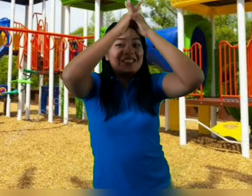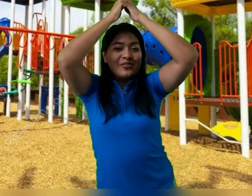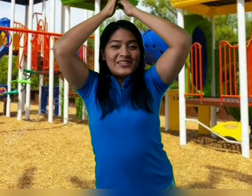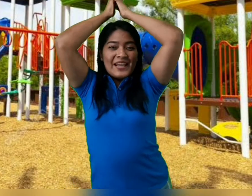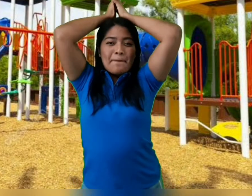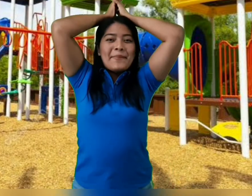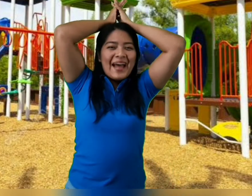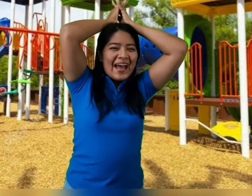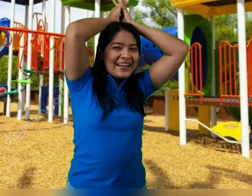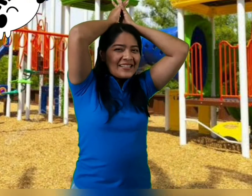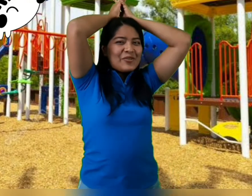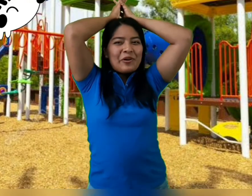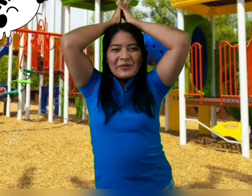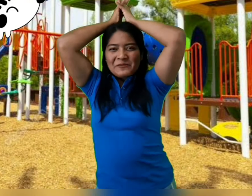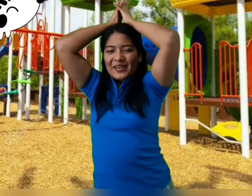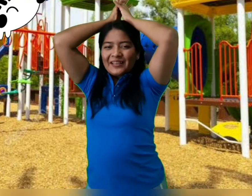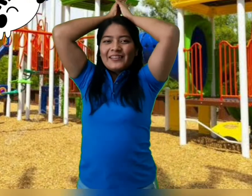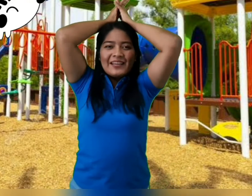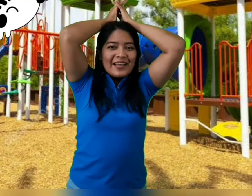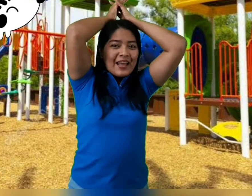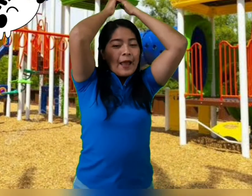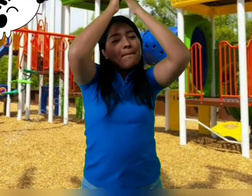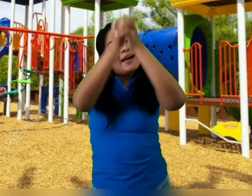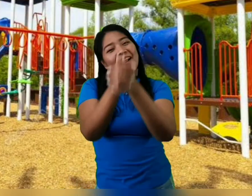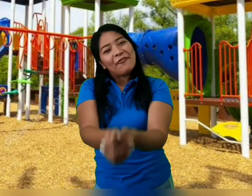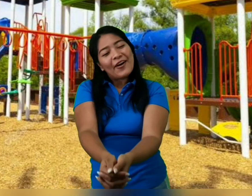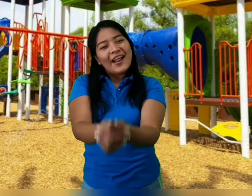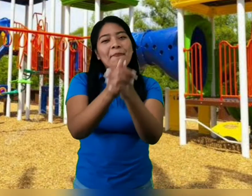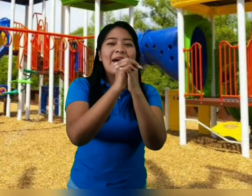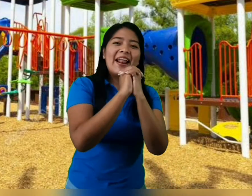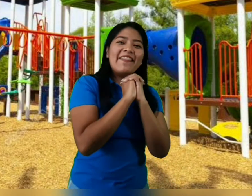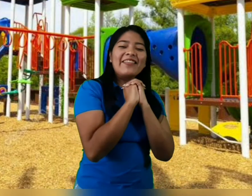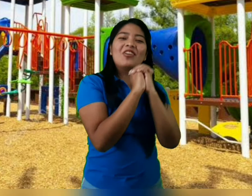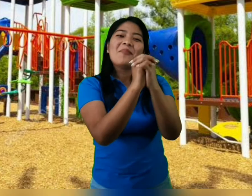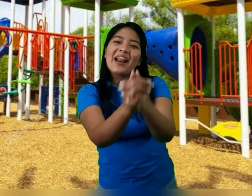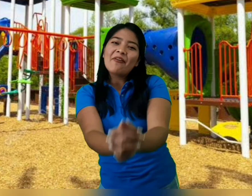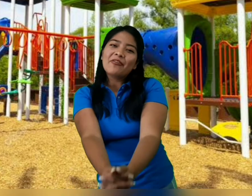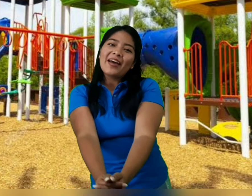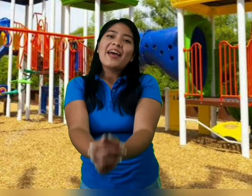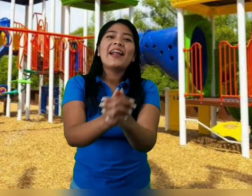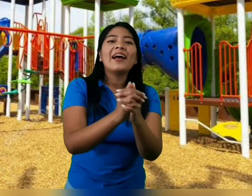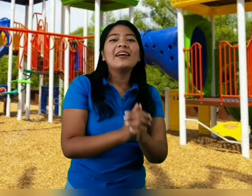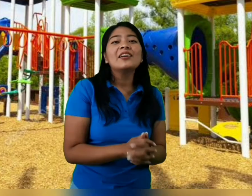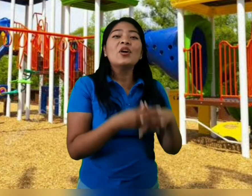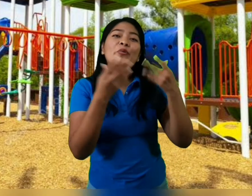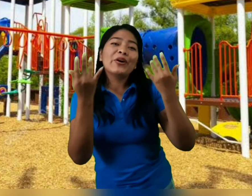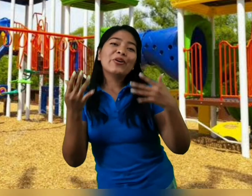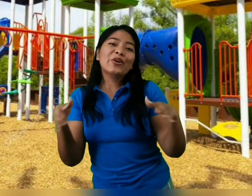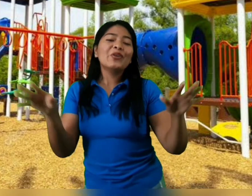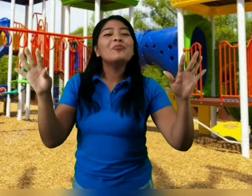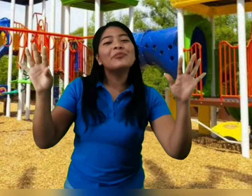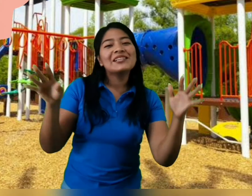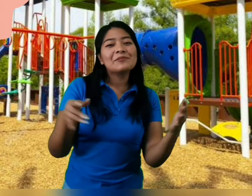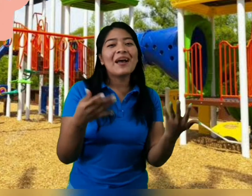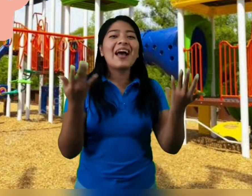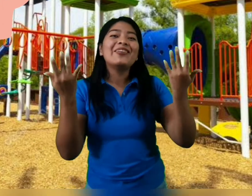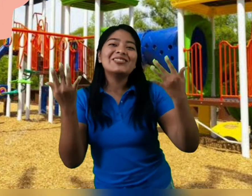Esto se parece un cuerpo spin. Para afuera, para adentro y para afuera. Juego con mis manos